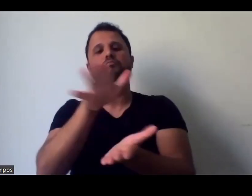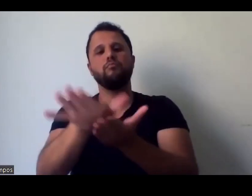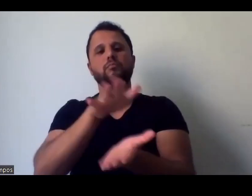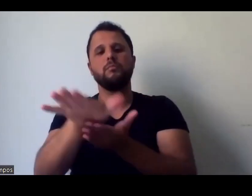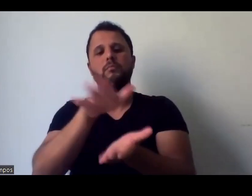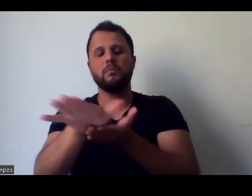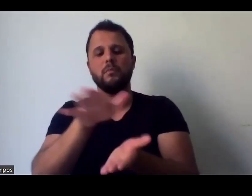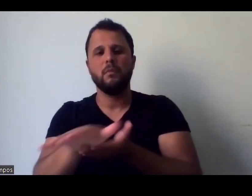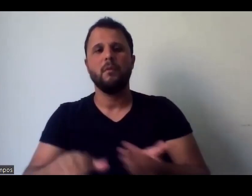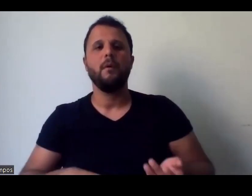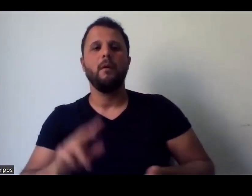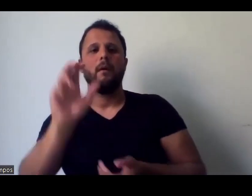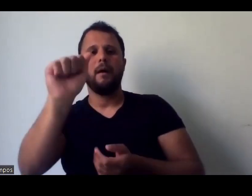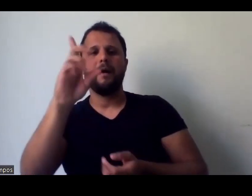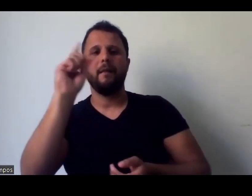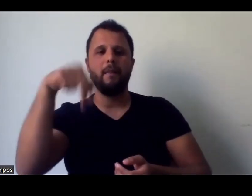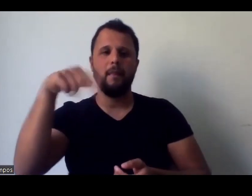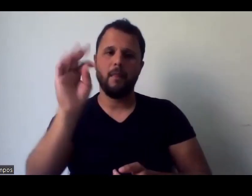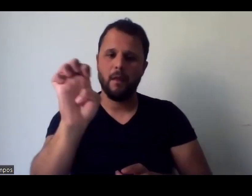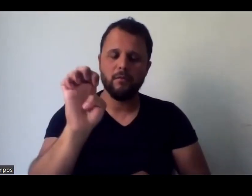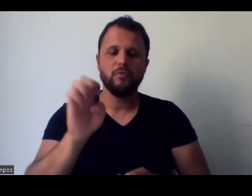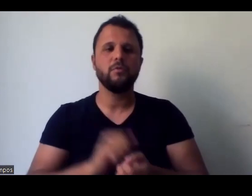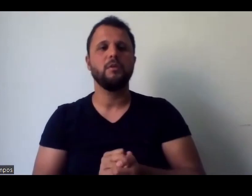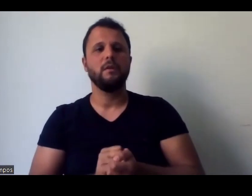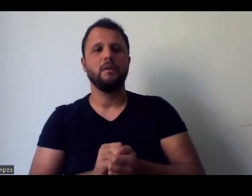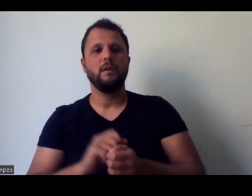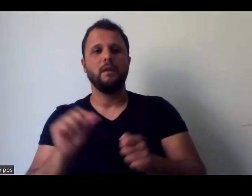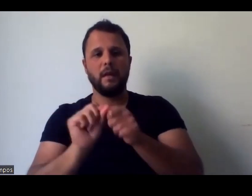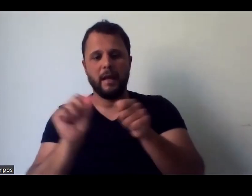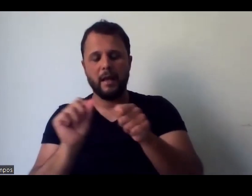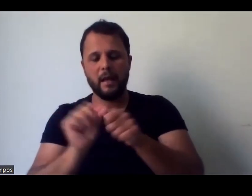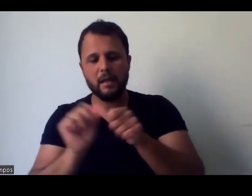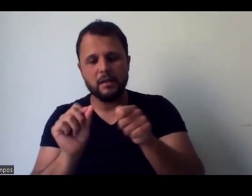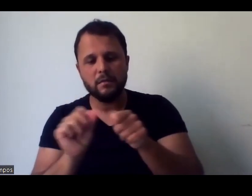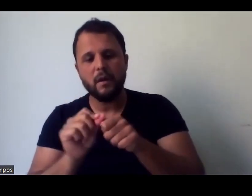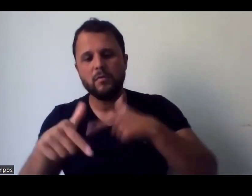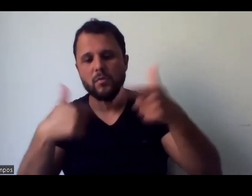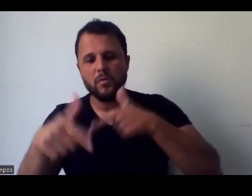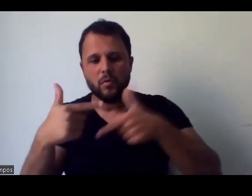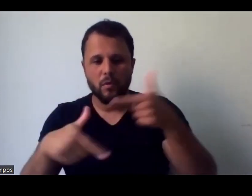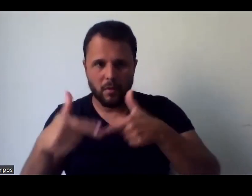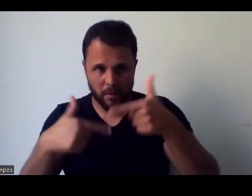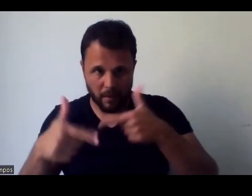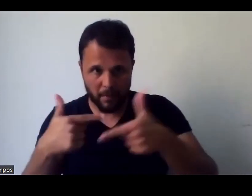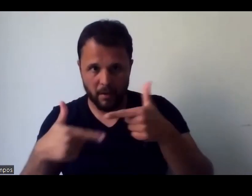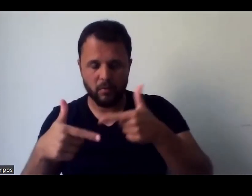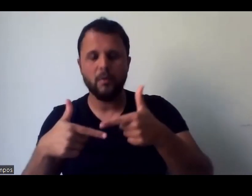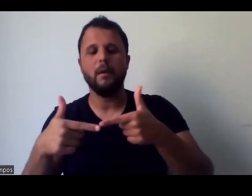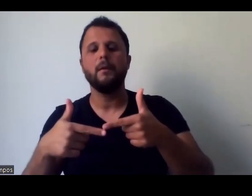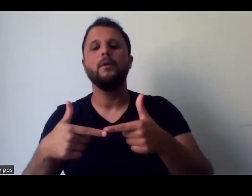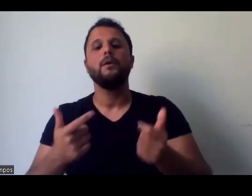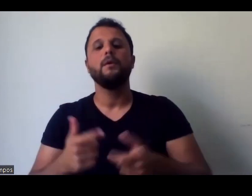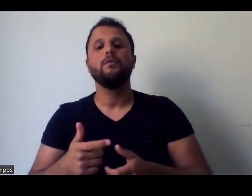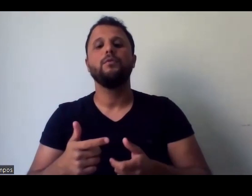Selvagem, é um ciclo muito interessante de programação e de curadoria e de acesso às informações, né,